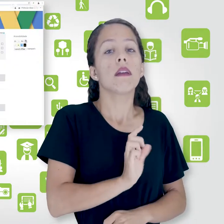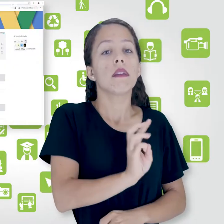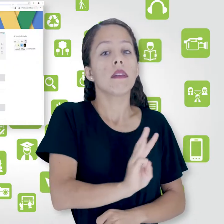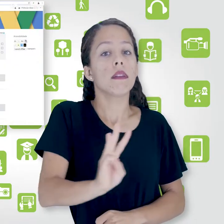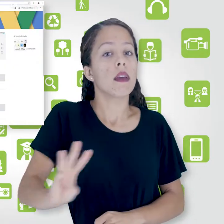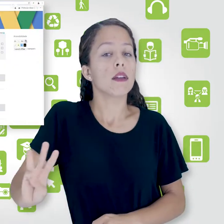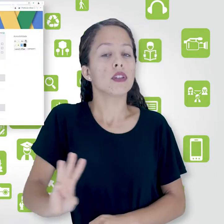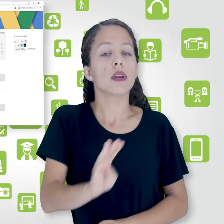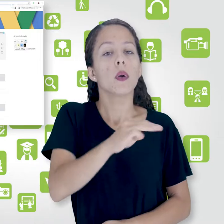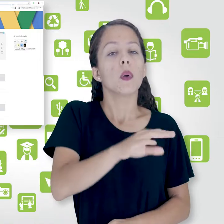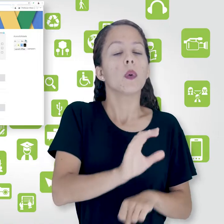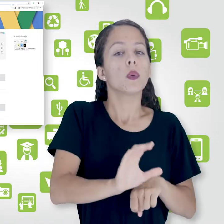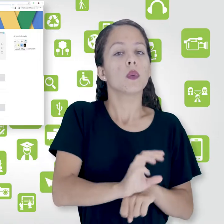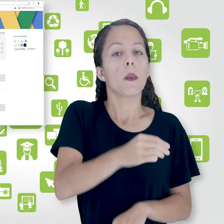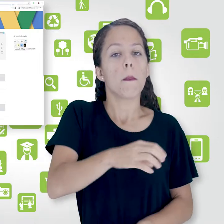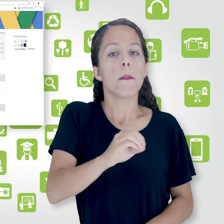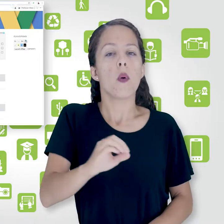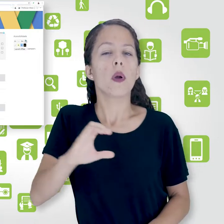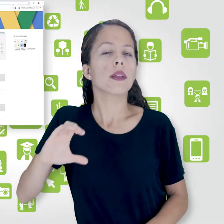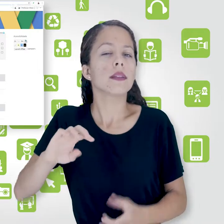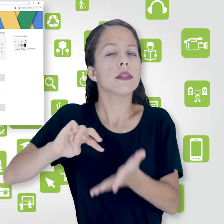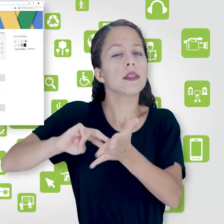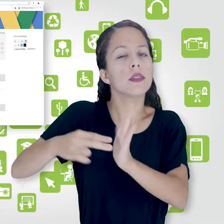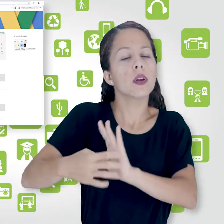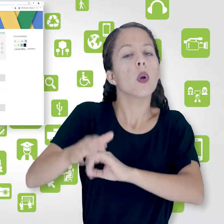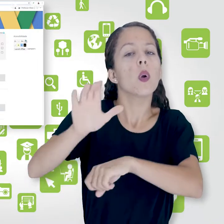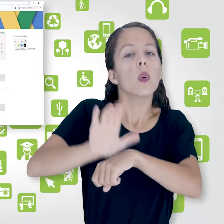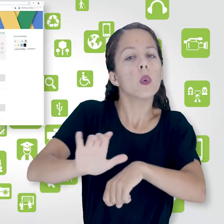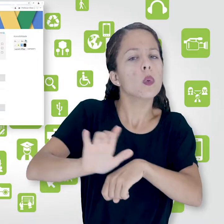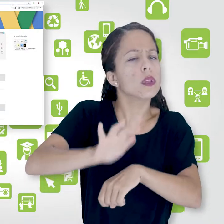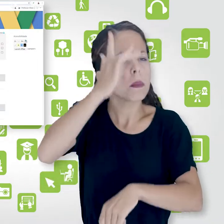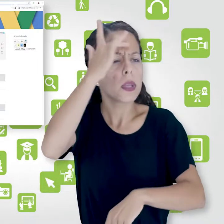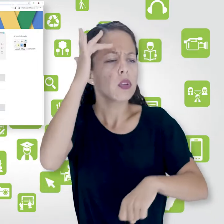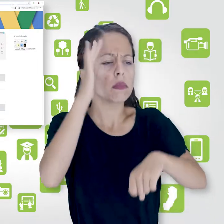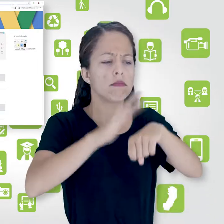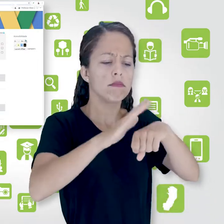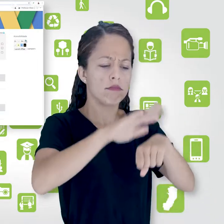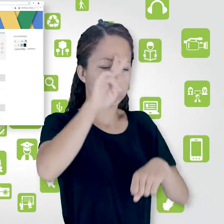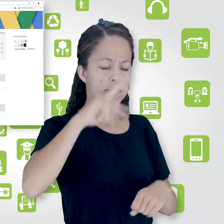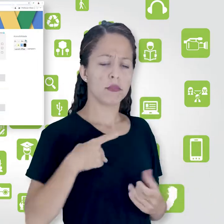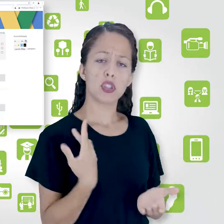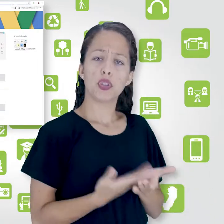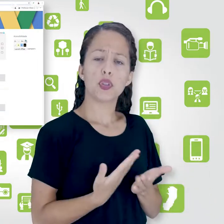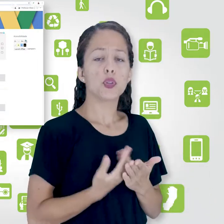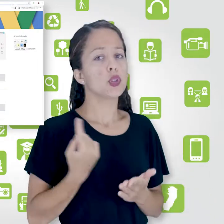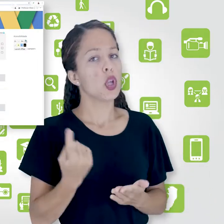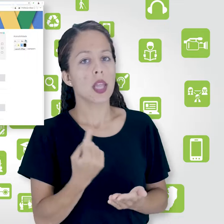massivos à distância, né? É um curso que a pessoa, ela mesma, se matricula, faz o curso, né?